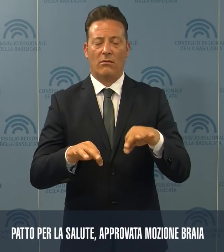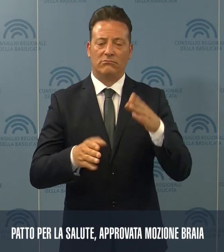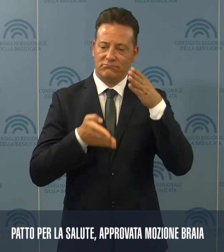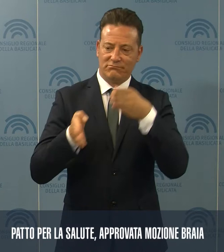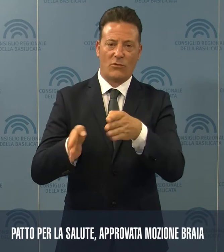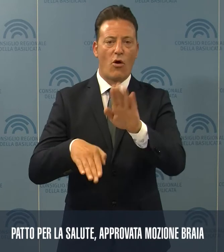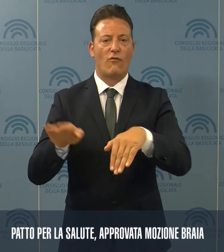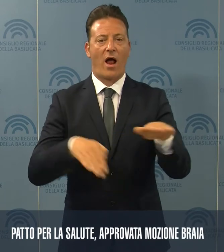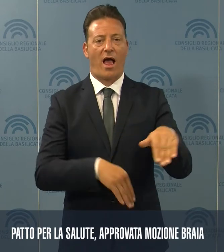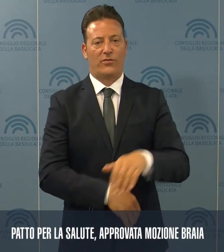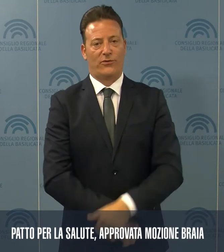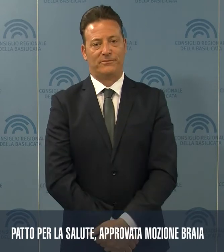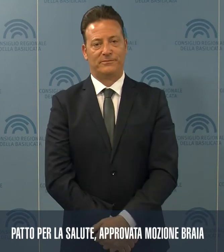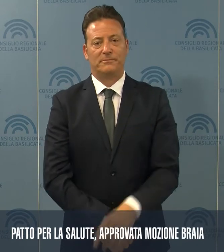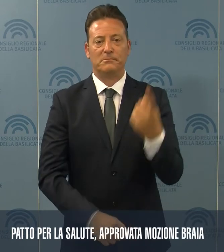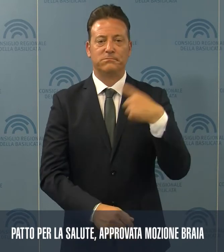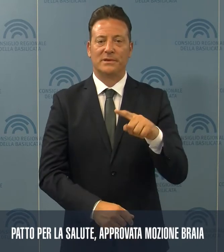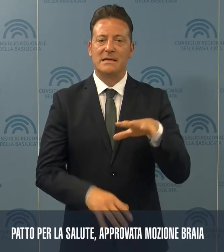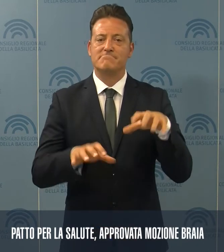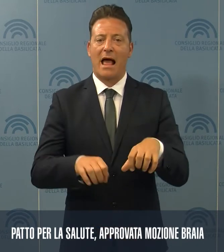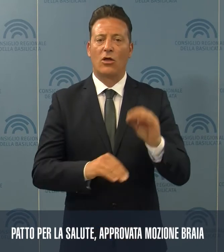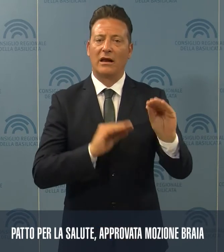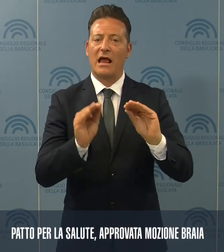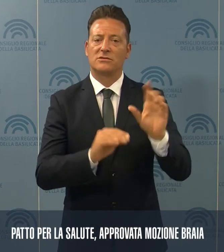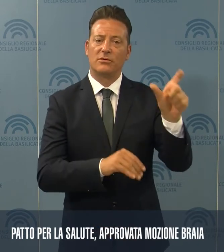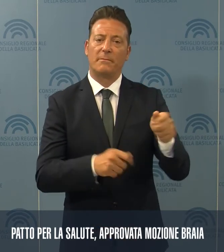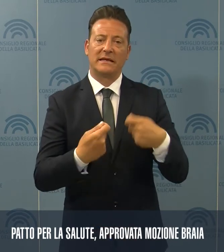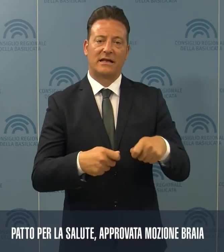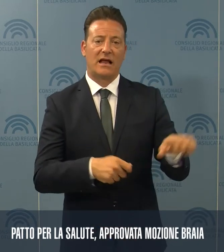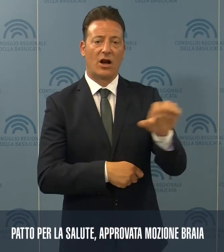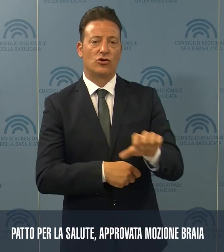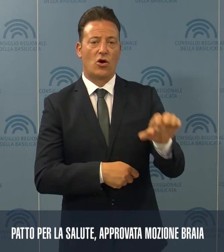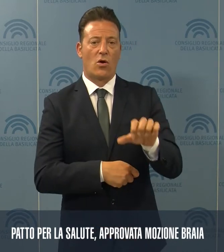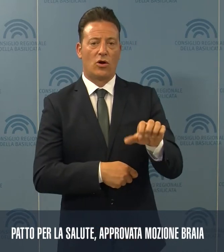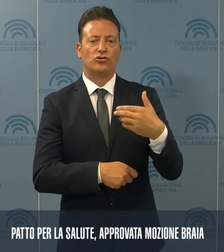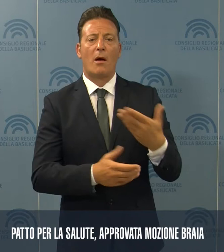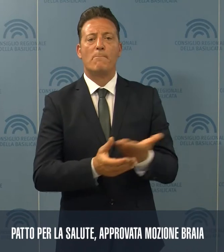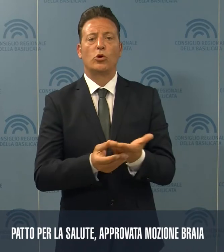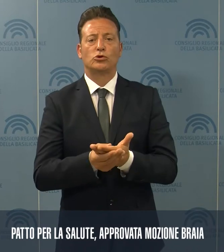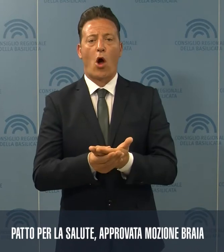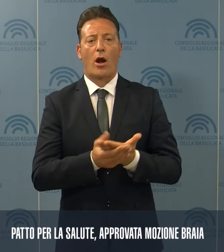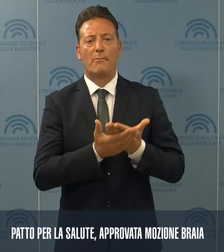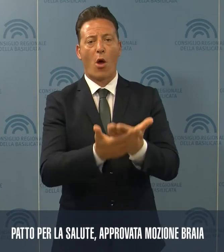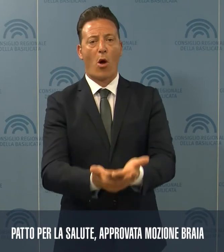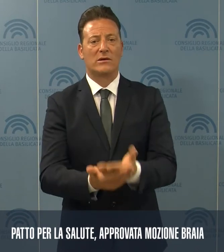convocata. E l'impegno richiesto al Presidente della Regione con una mozione proposta da Braia e